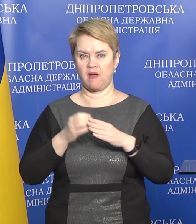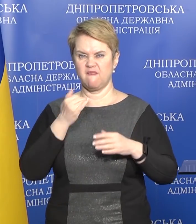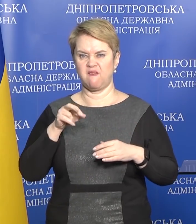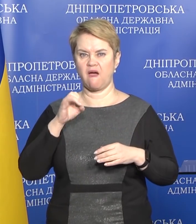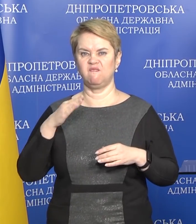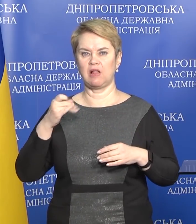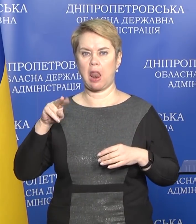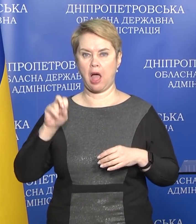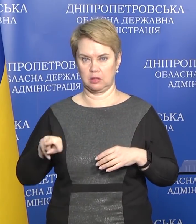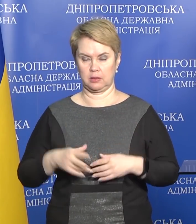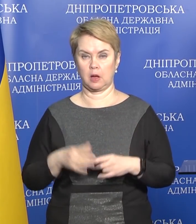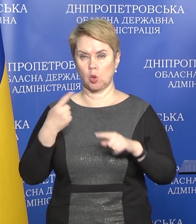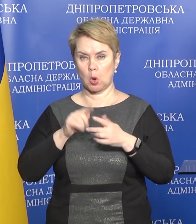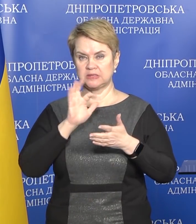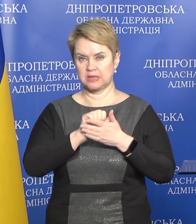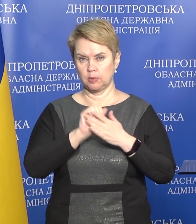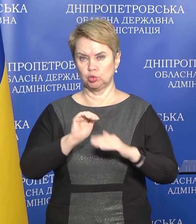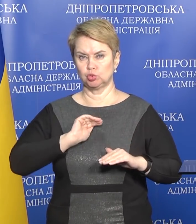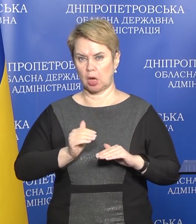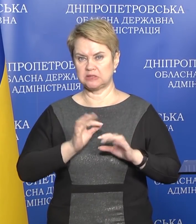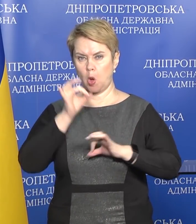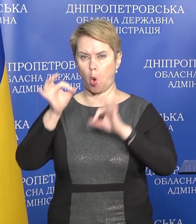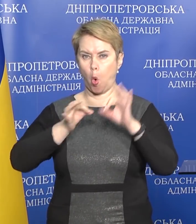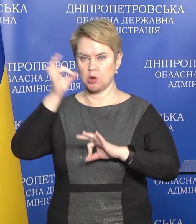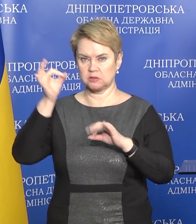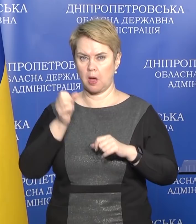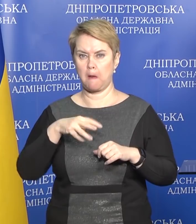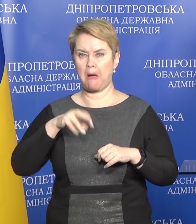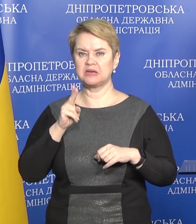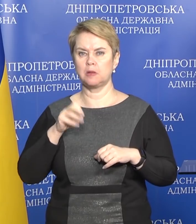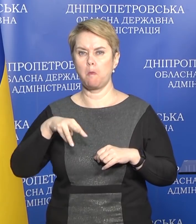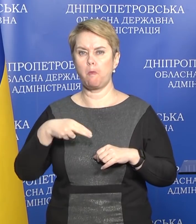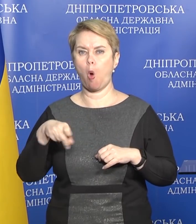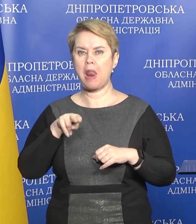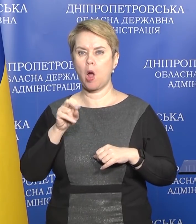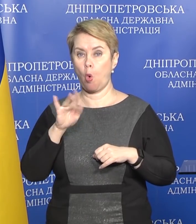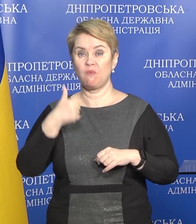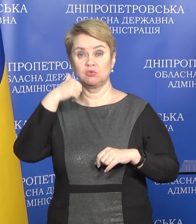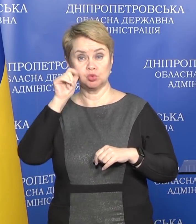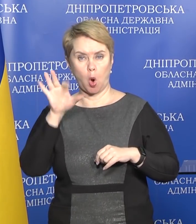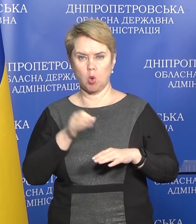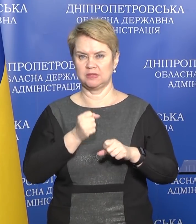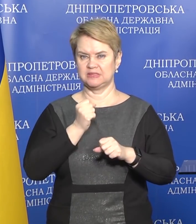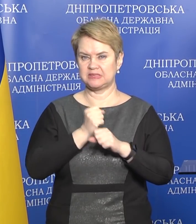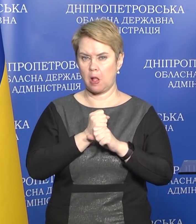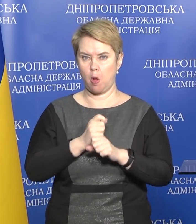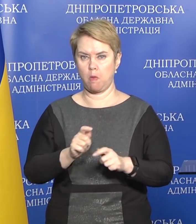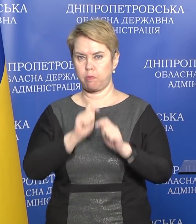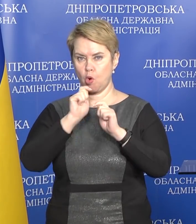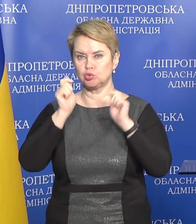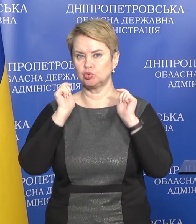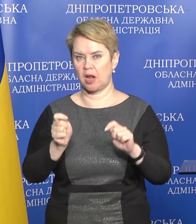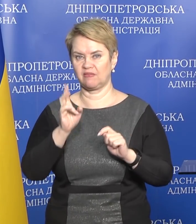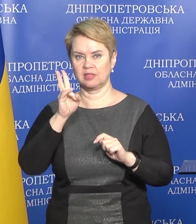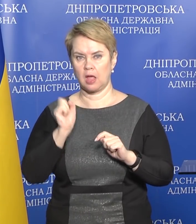Firefly, которая занимается частным космосом, Максиму Полякову, за то, что вчера он сделал пожертвование